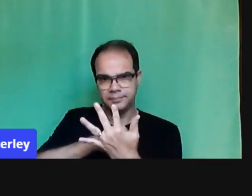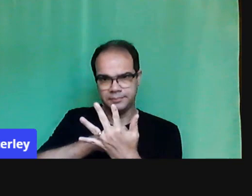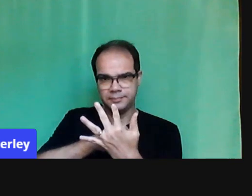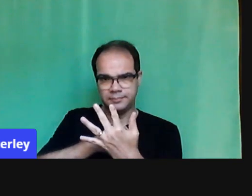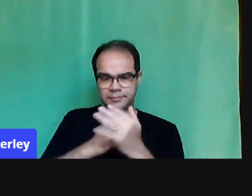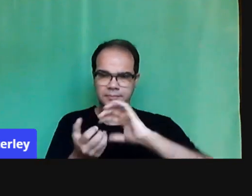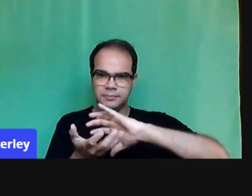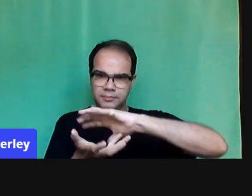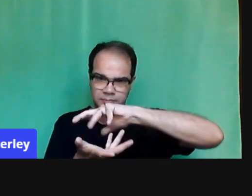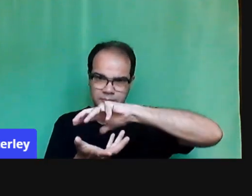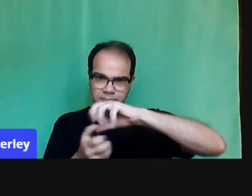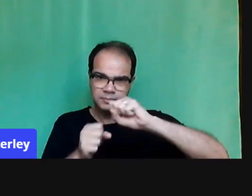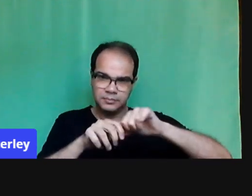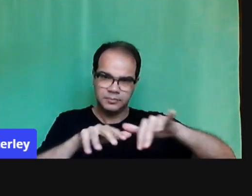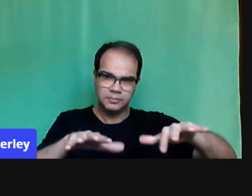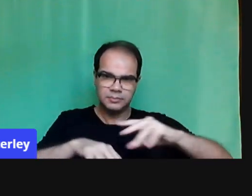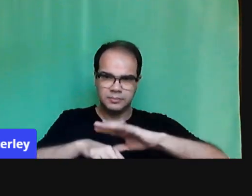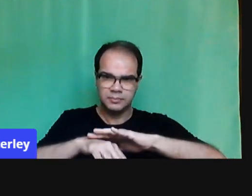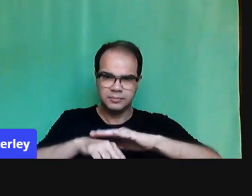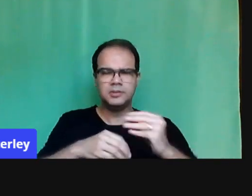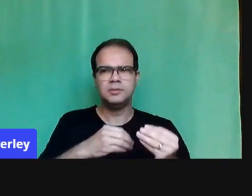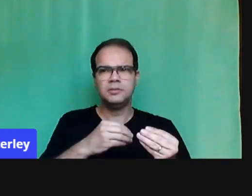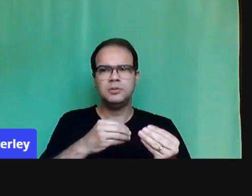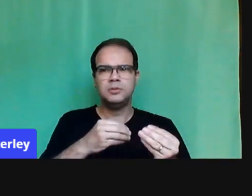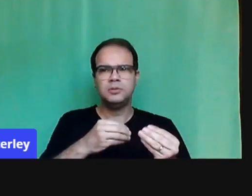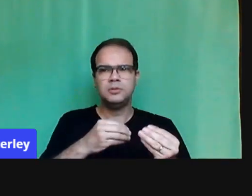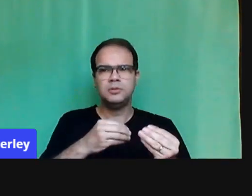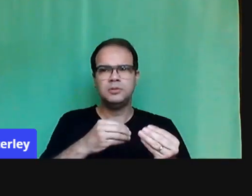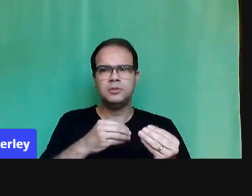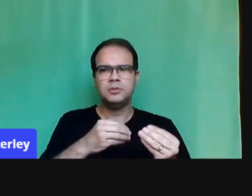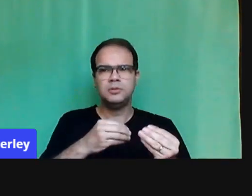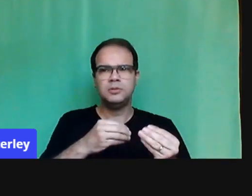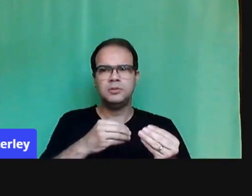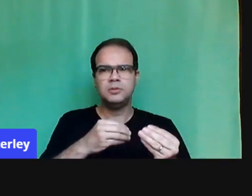cenário que nós temos hoje, né?